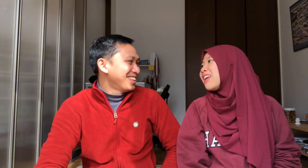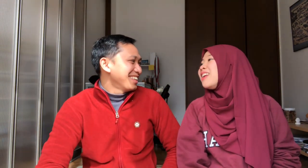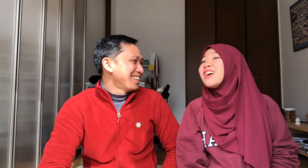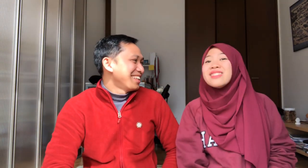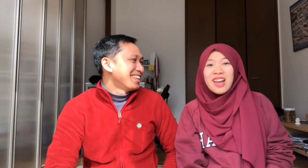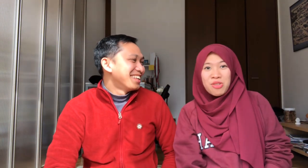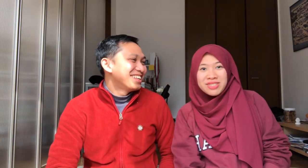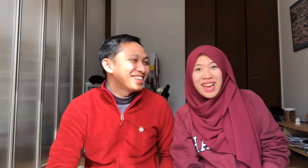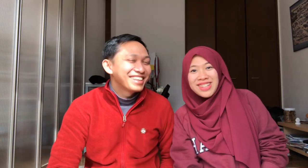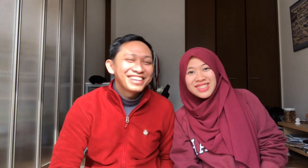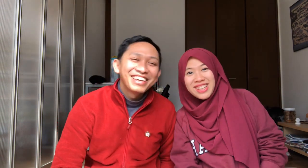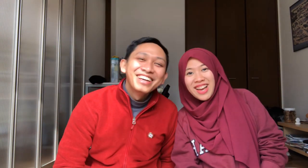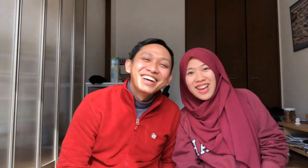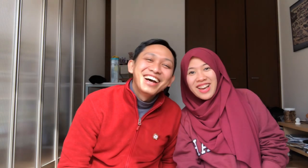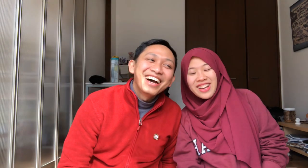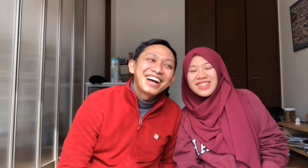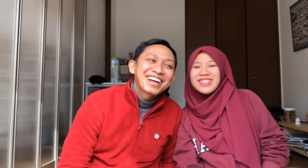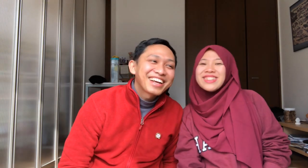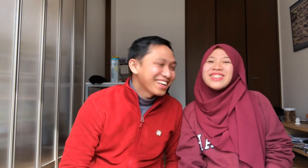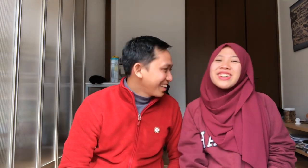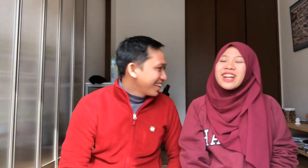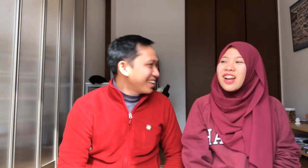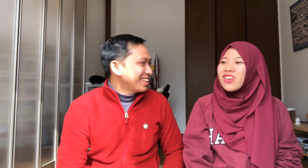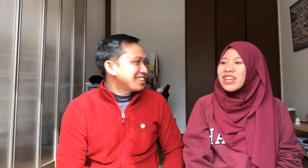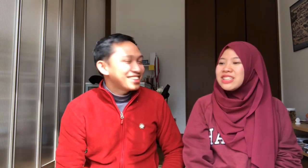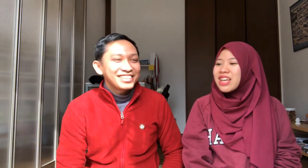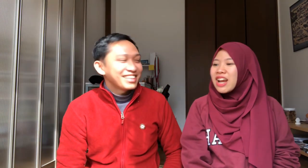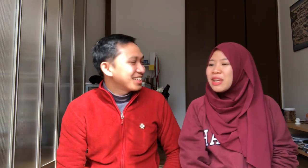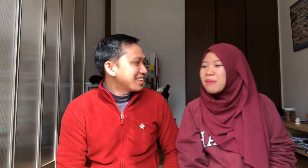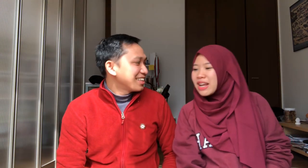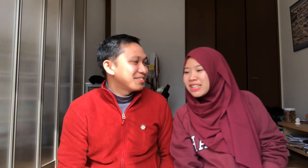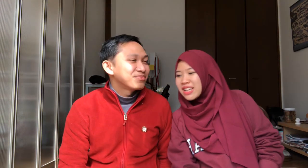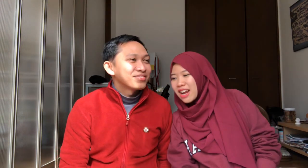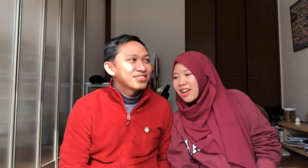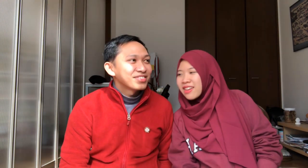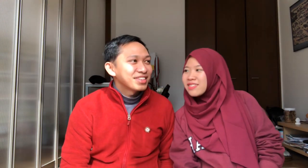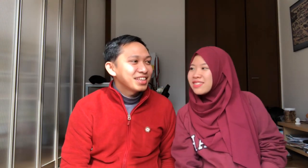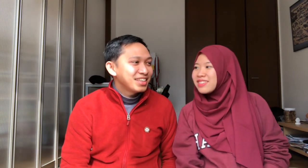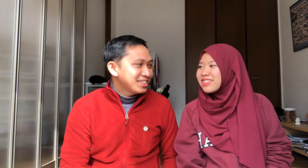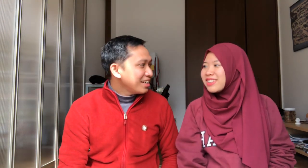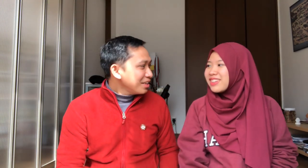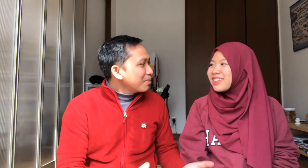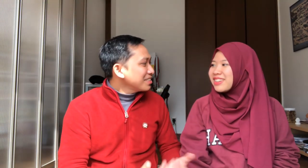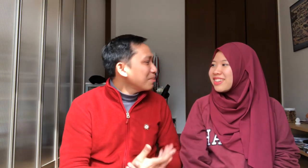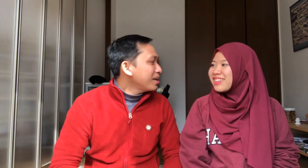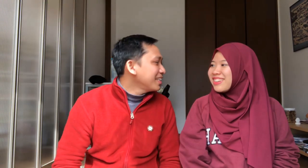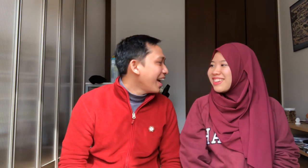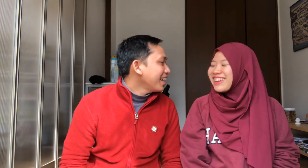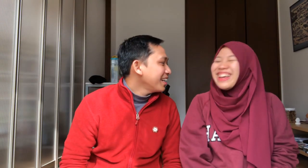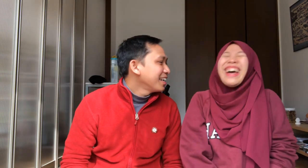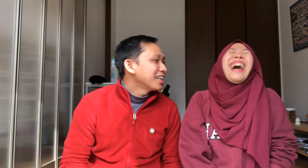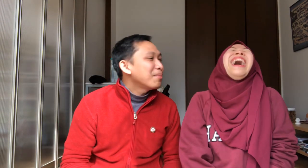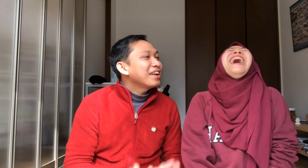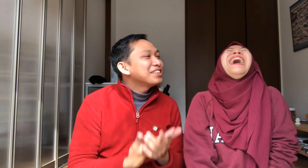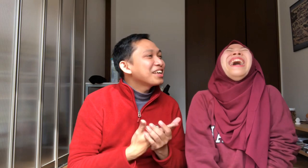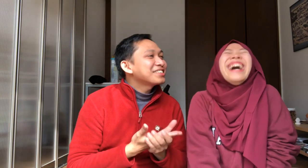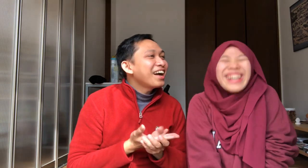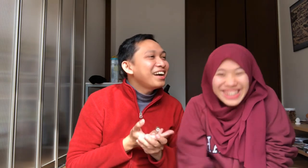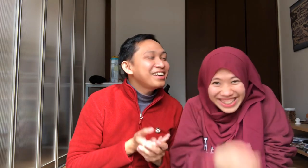Desa dong Jadinya Oke Kalau hijara Gimana hijara Hijara Iya, makanya saya belajar Gimana Disa Sam